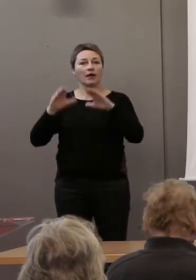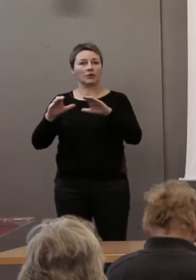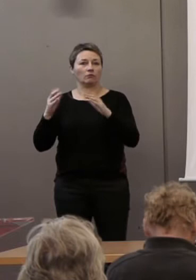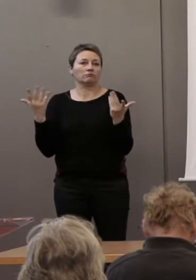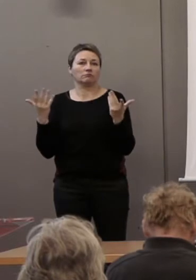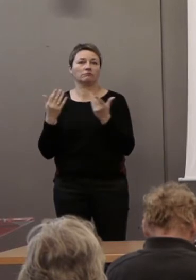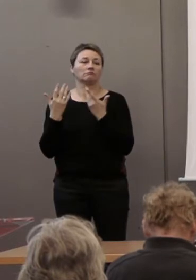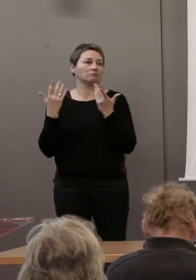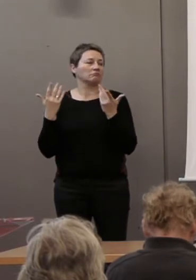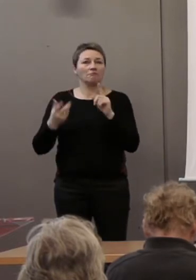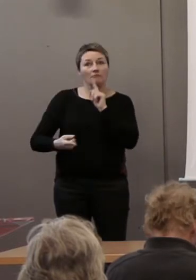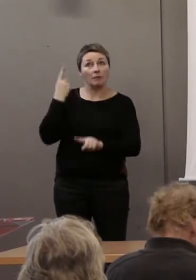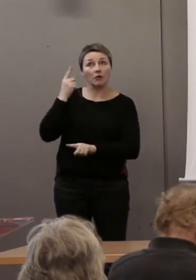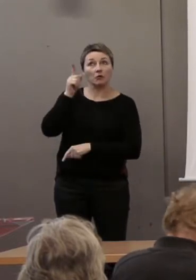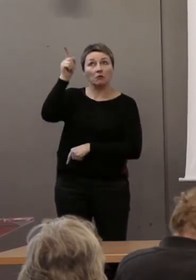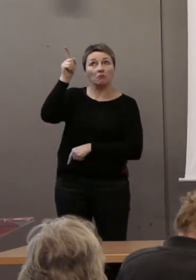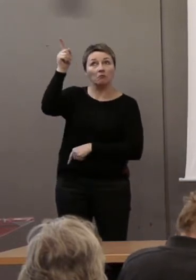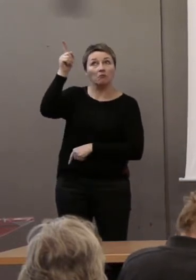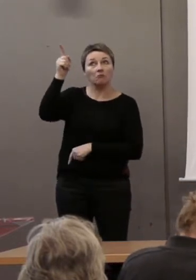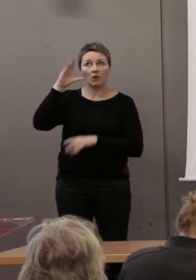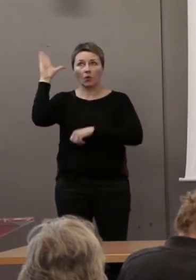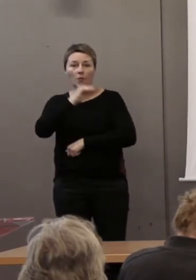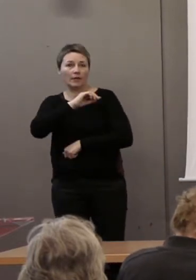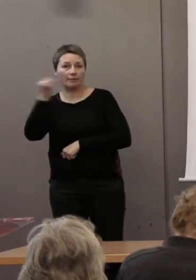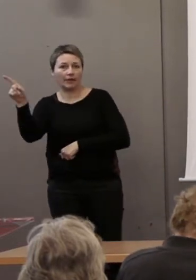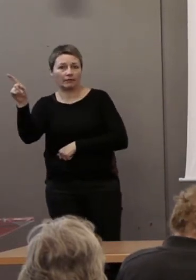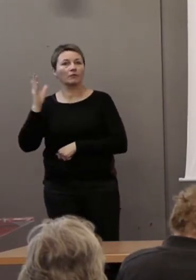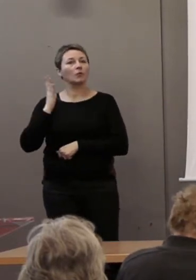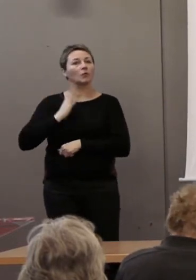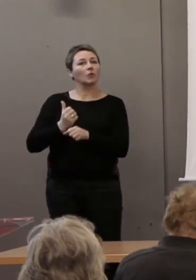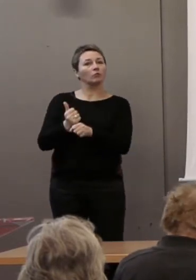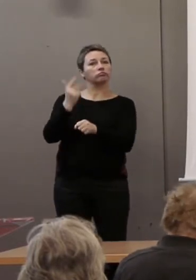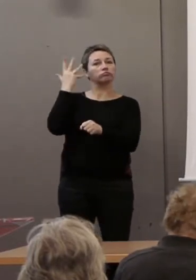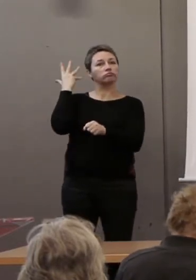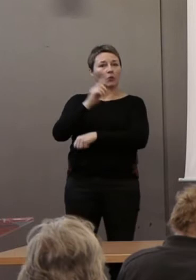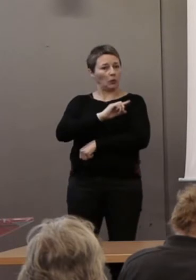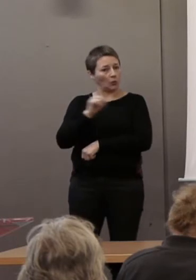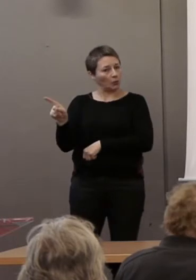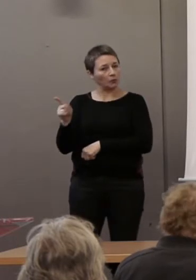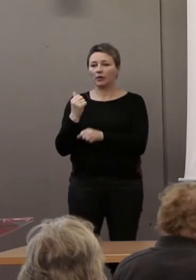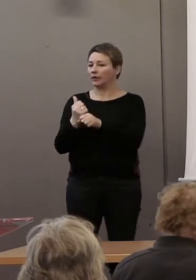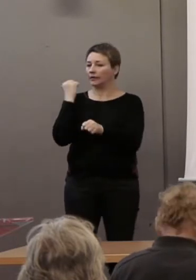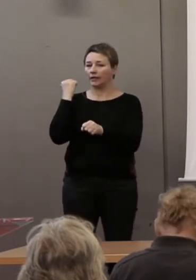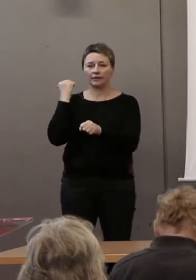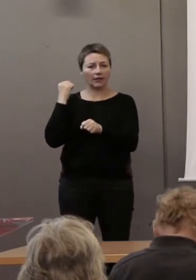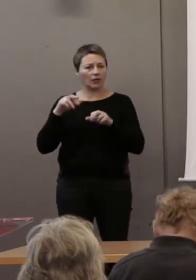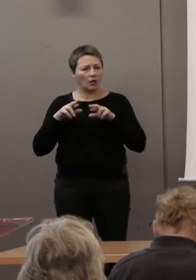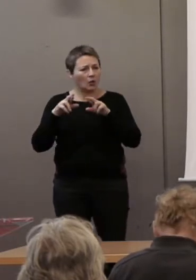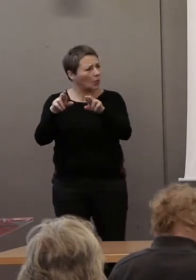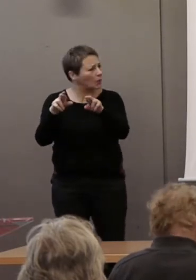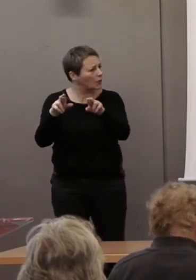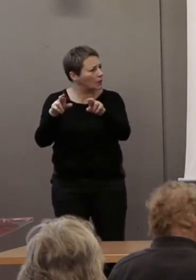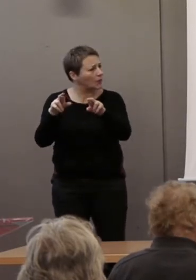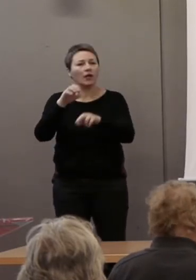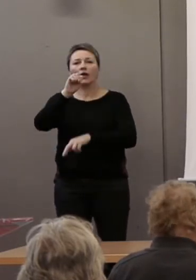important aussi que les dom-toms ne soient pas oubliés. Ils ne l'étaient pas l'année dernière avec la route sur... La saga